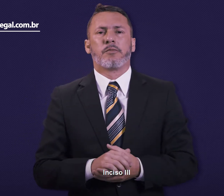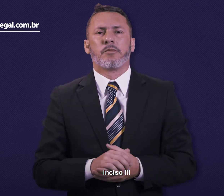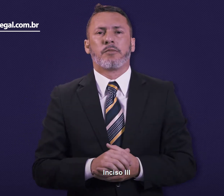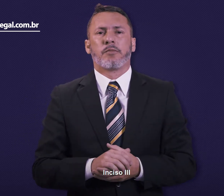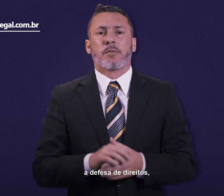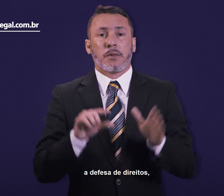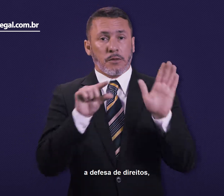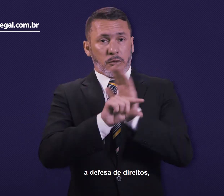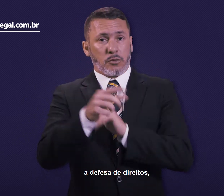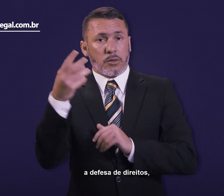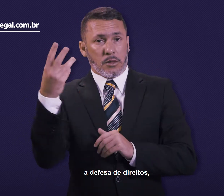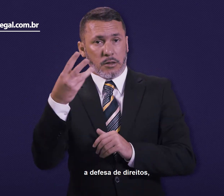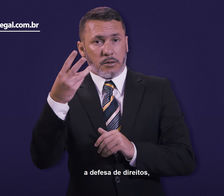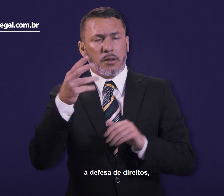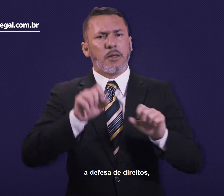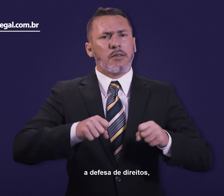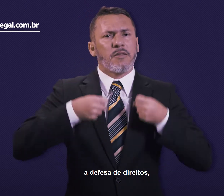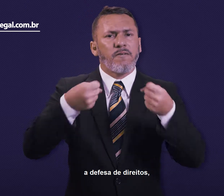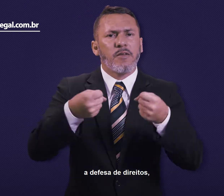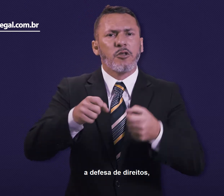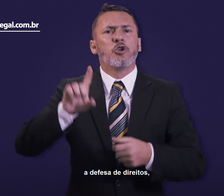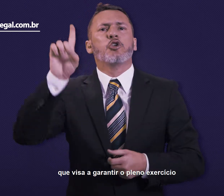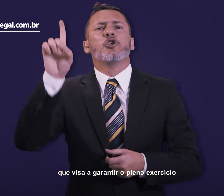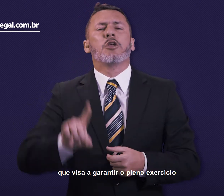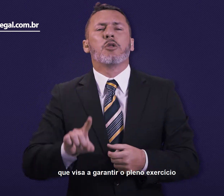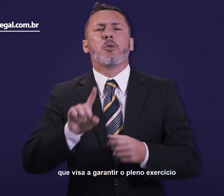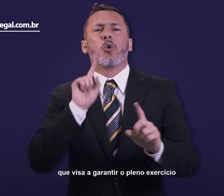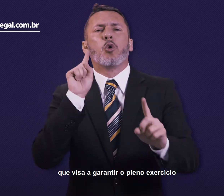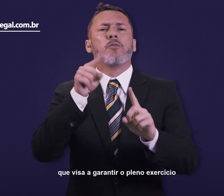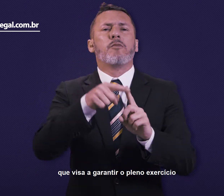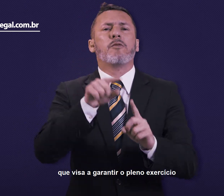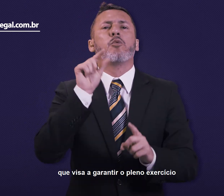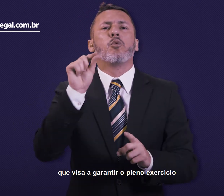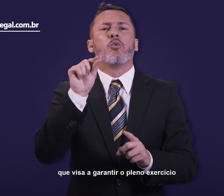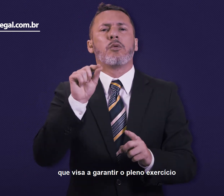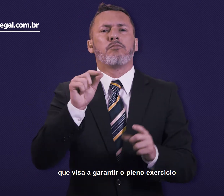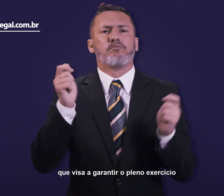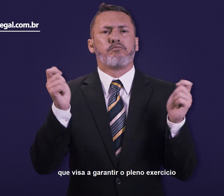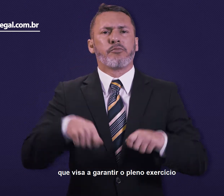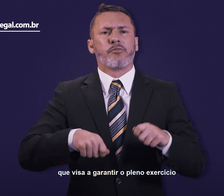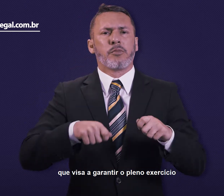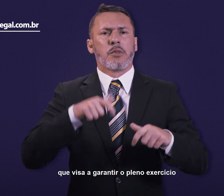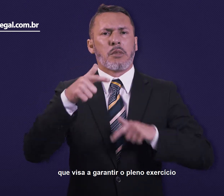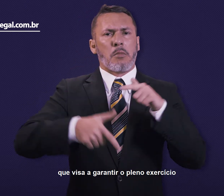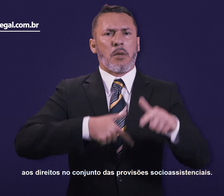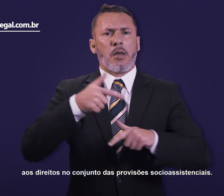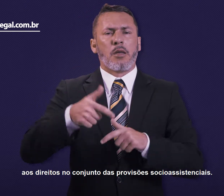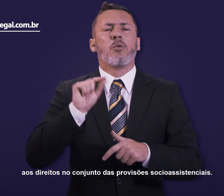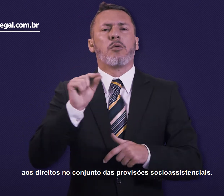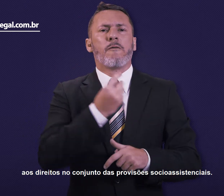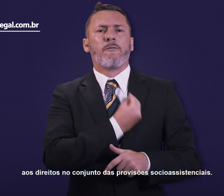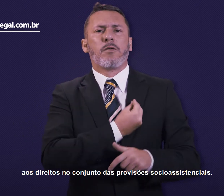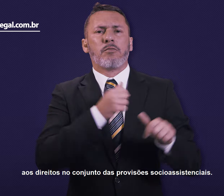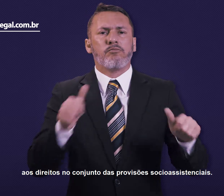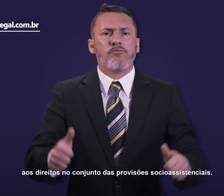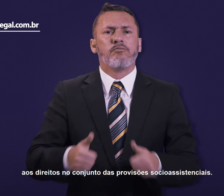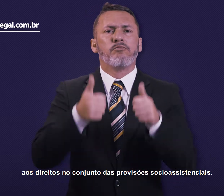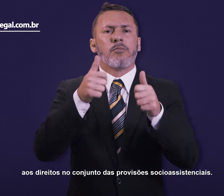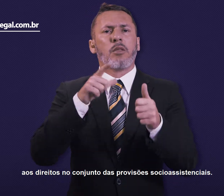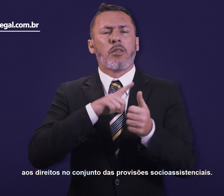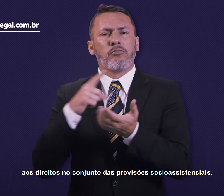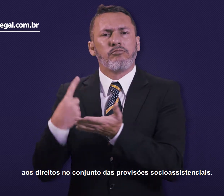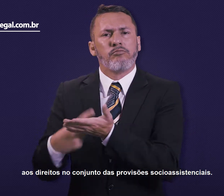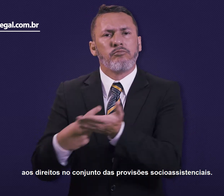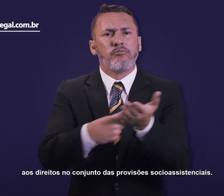Inciso 3. A defesa de direitos que visa a garantir o pleno exercício aos direitos no